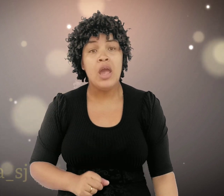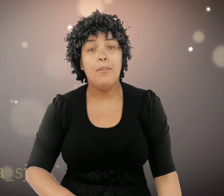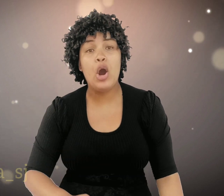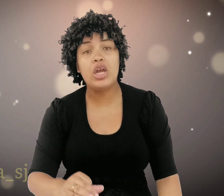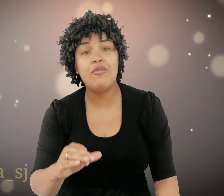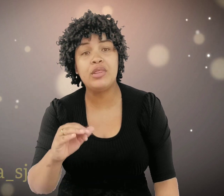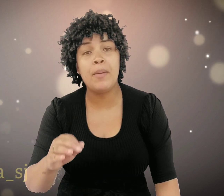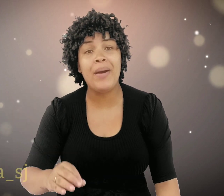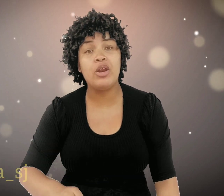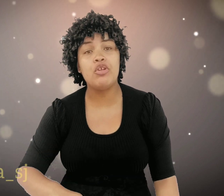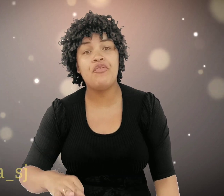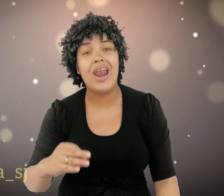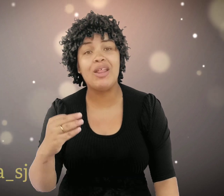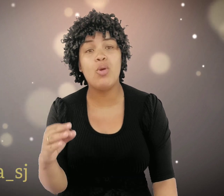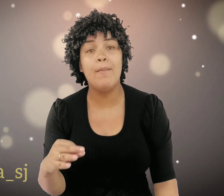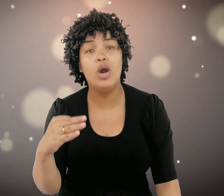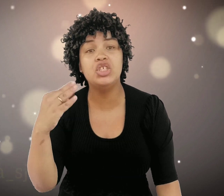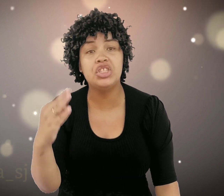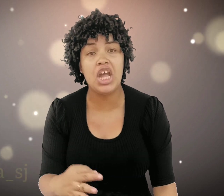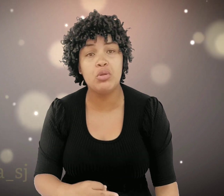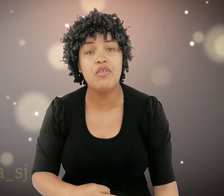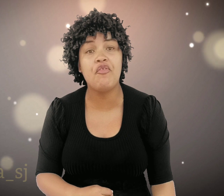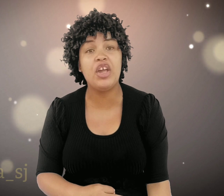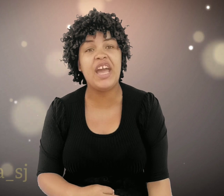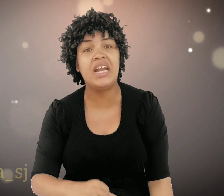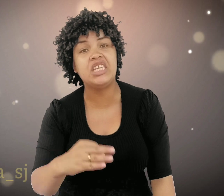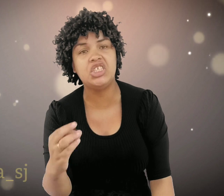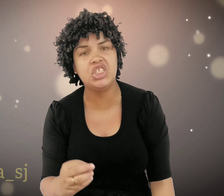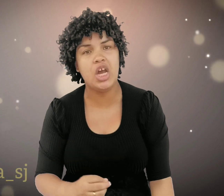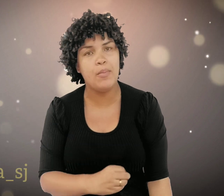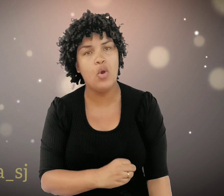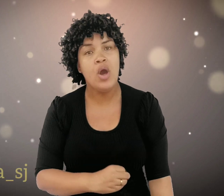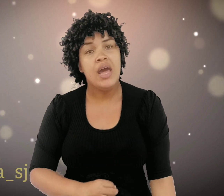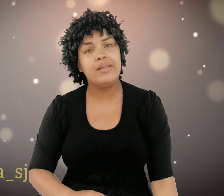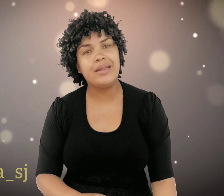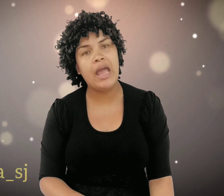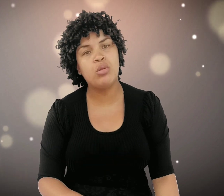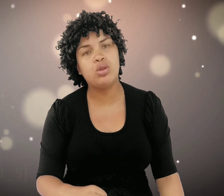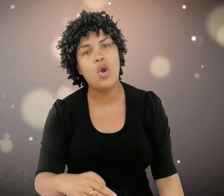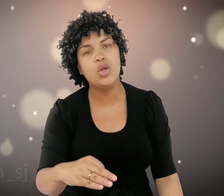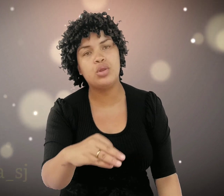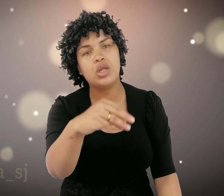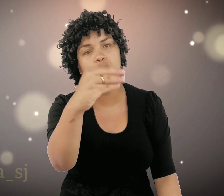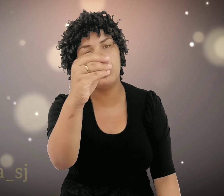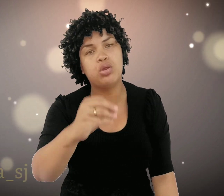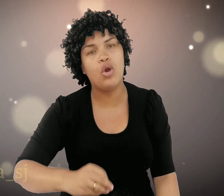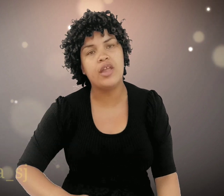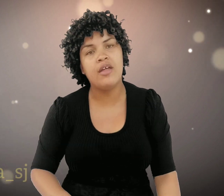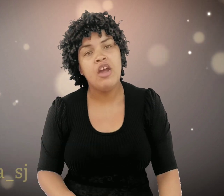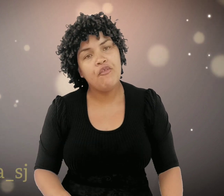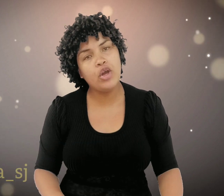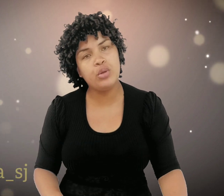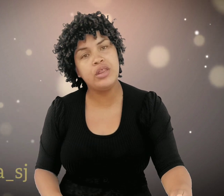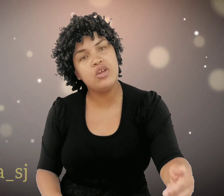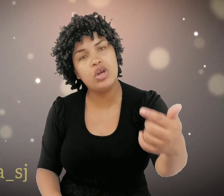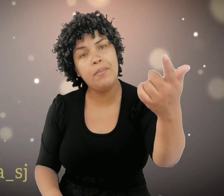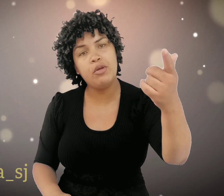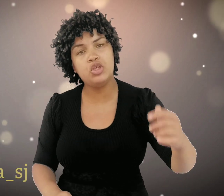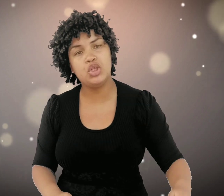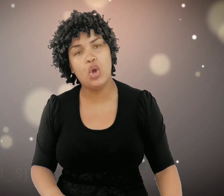Por que você parou de falar do amor de Deus? Se foi Ele que te chamou. Se até os sonhos que tu sonhas foi o Senhor que projetou.